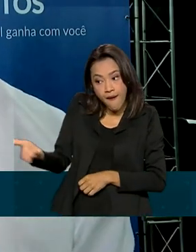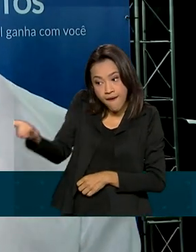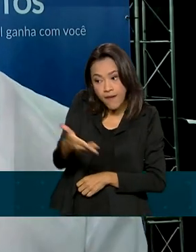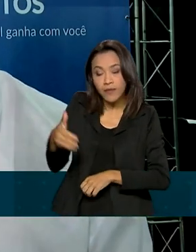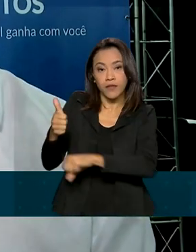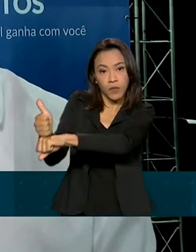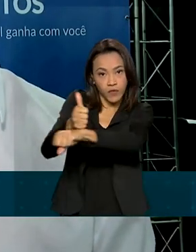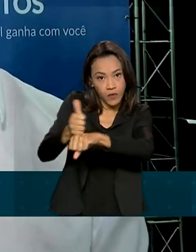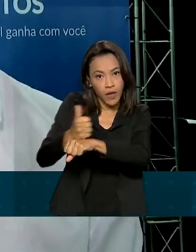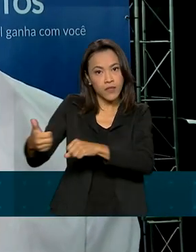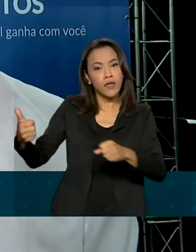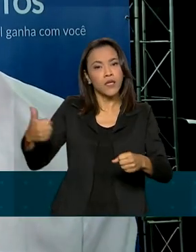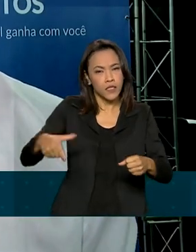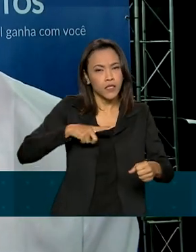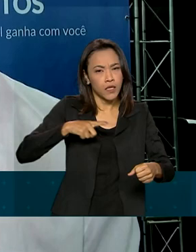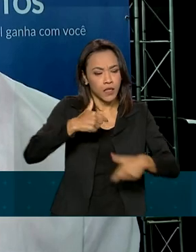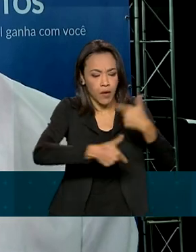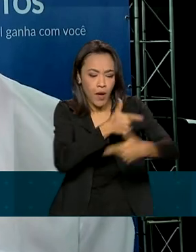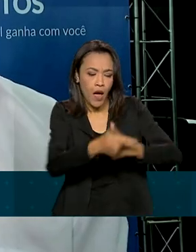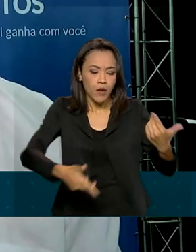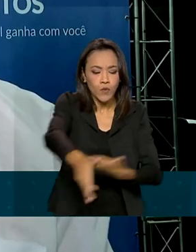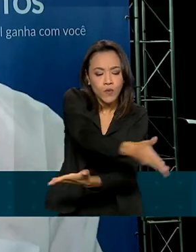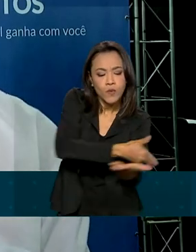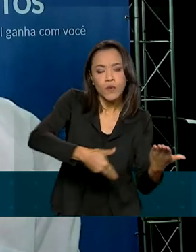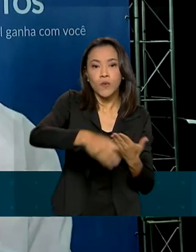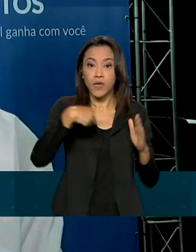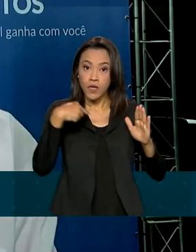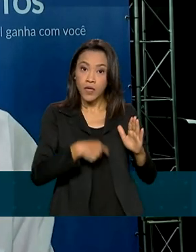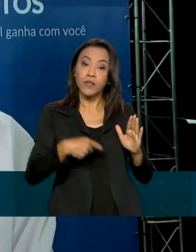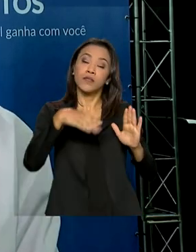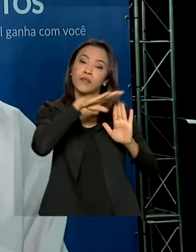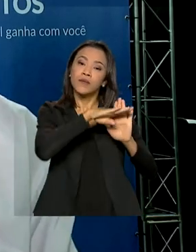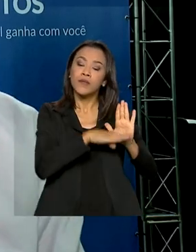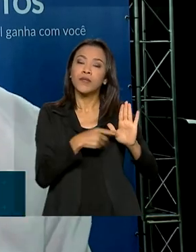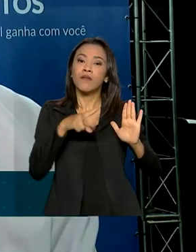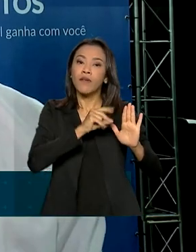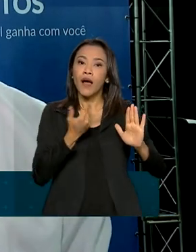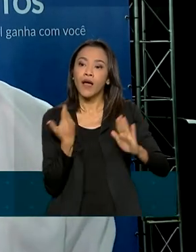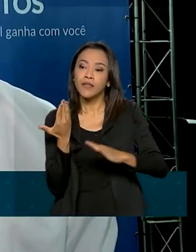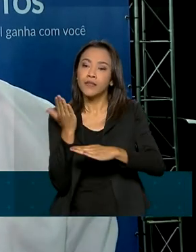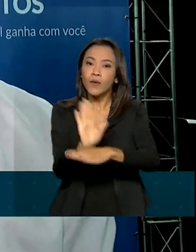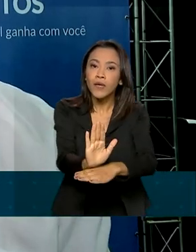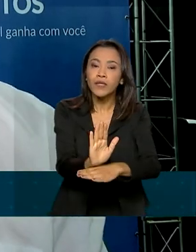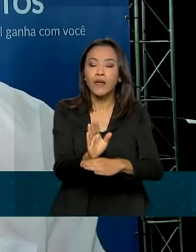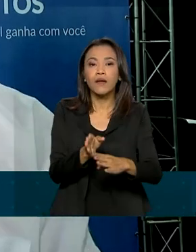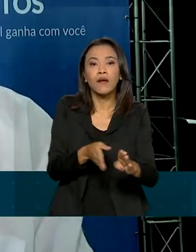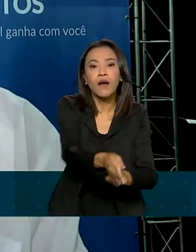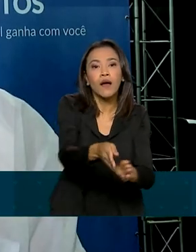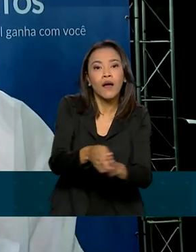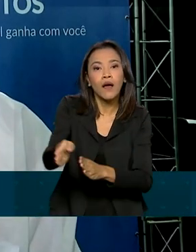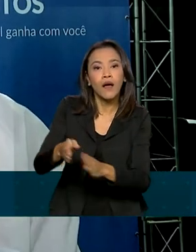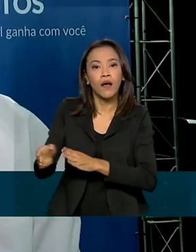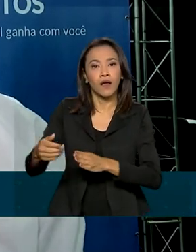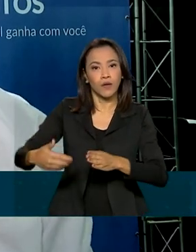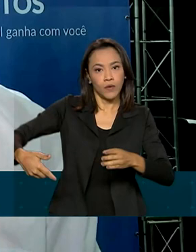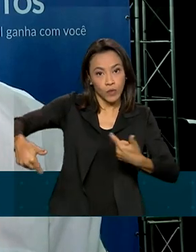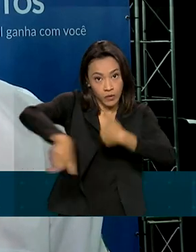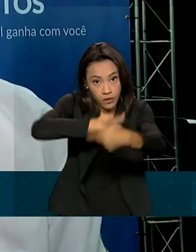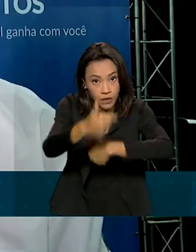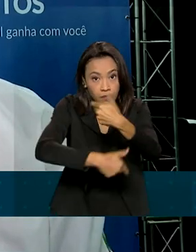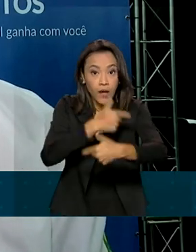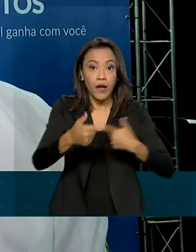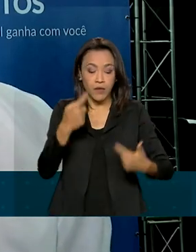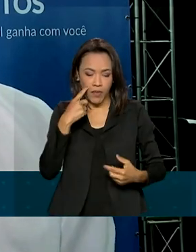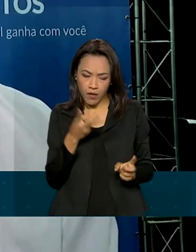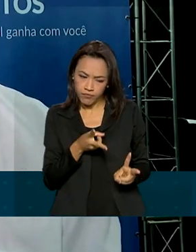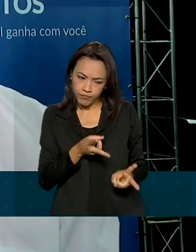o diagnóstico que é feito pelo DNA do Brasil Talentos, ele vai contribuir para o direcionamento das atividades e esse diagnóstico, como ele faz